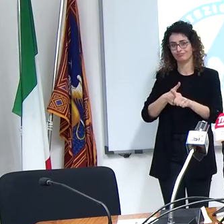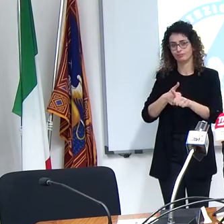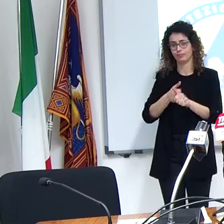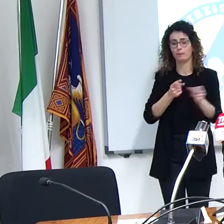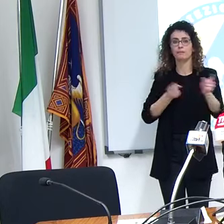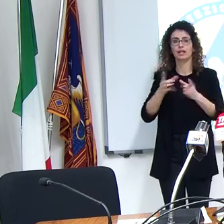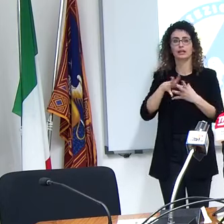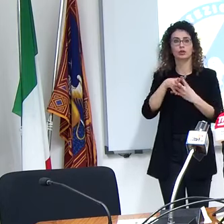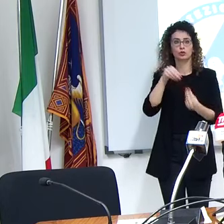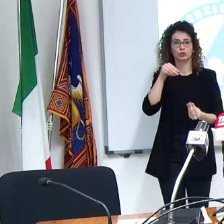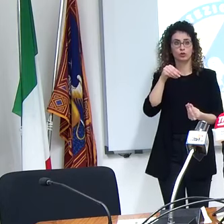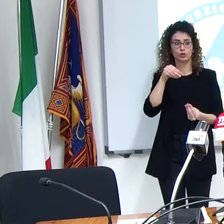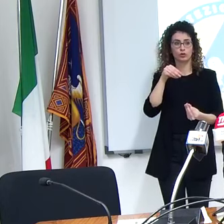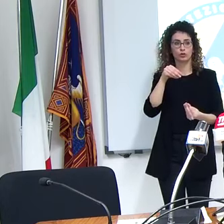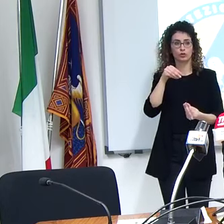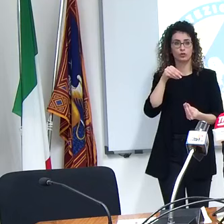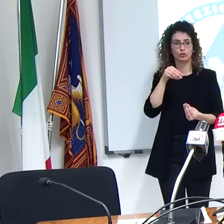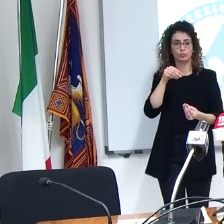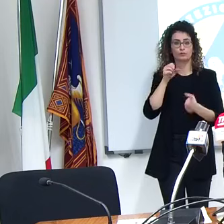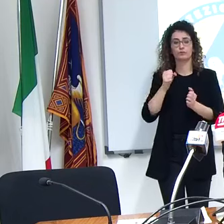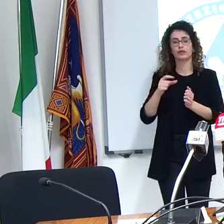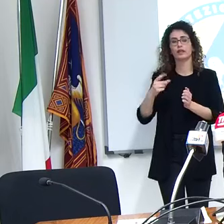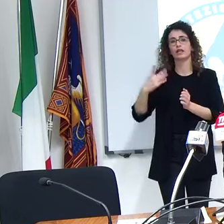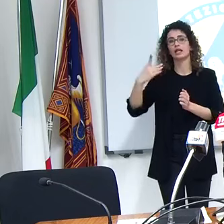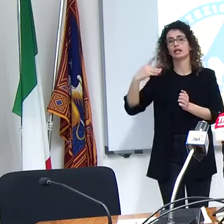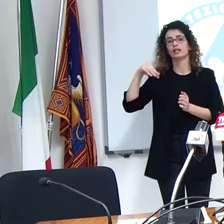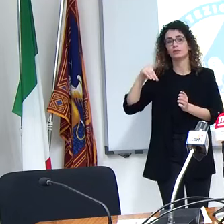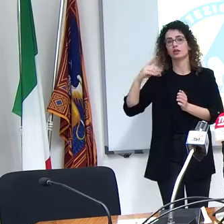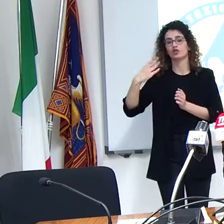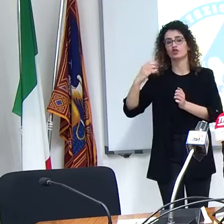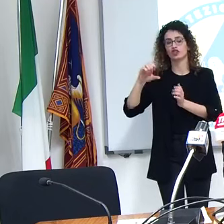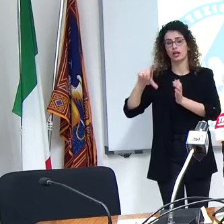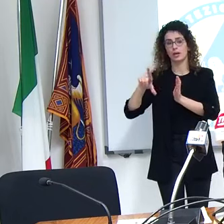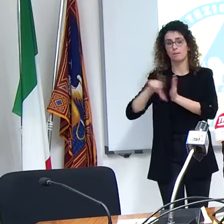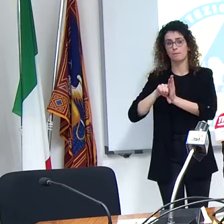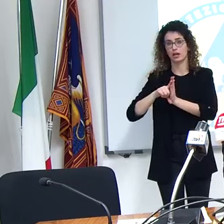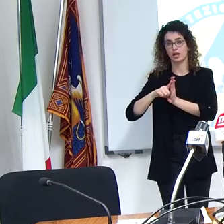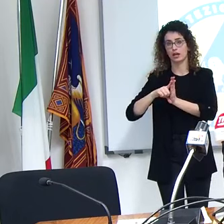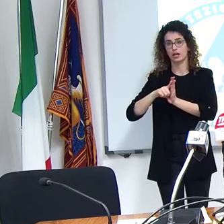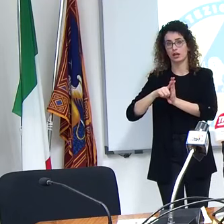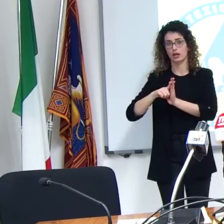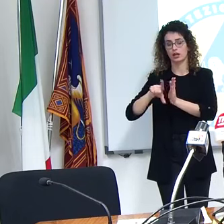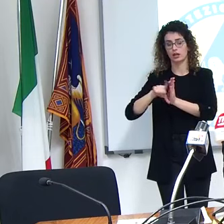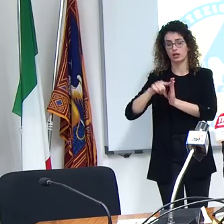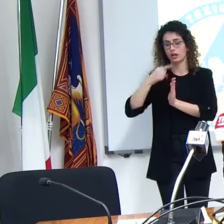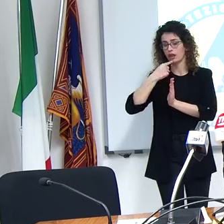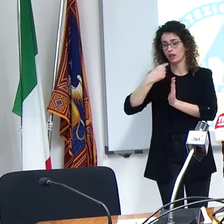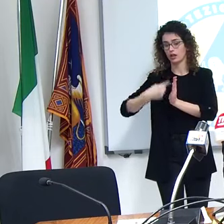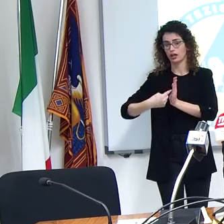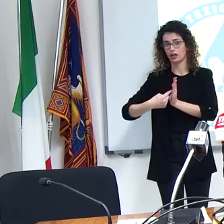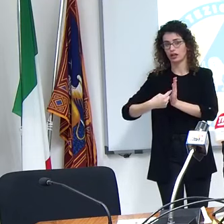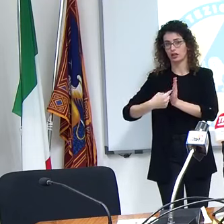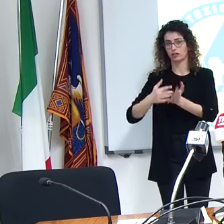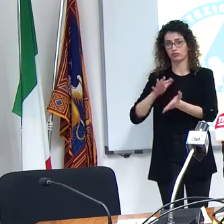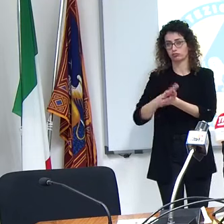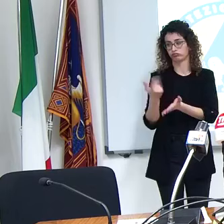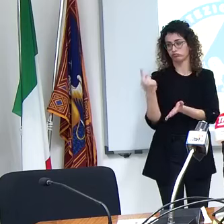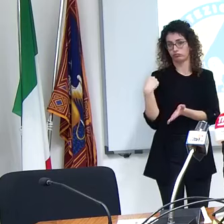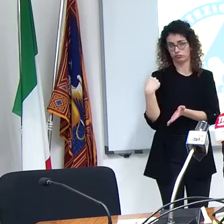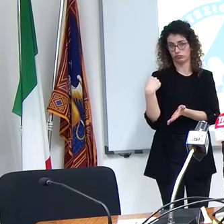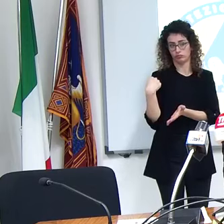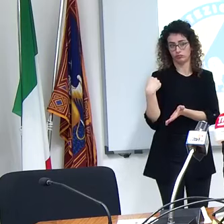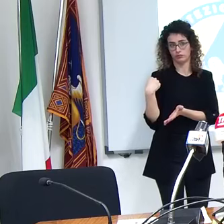è possibile secondo il decreto legge secondo il decreto legge che è stato pubblicato l'altro giorno